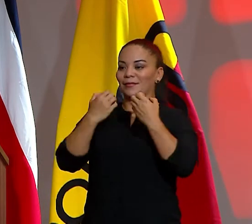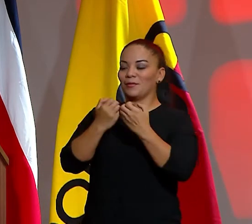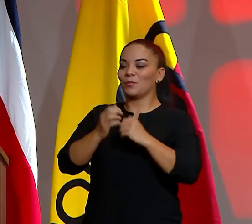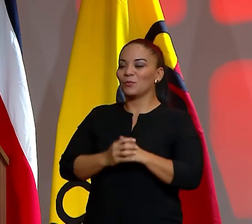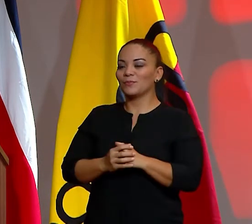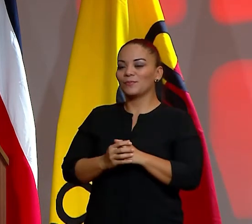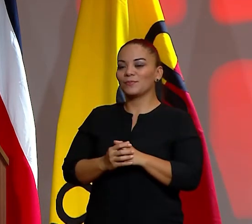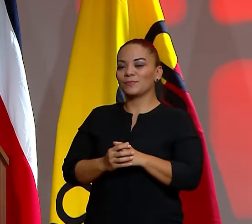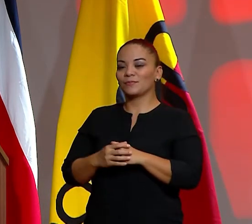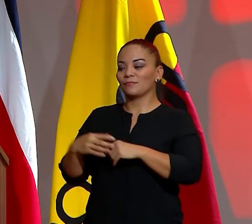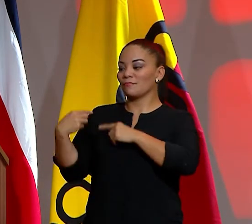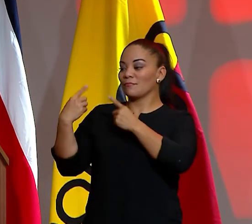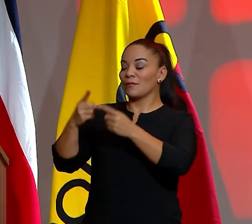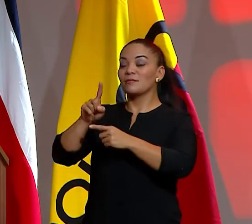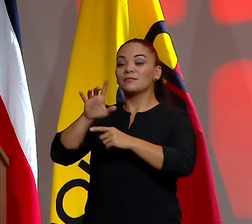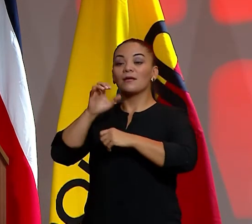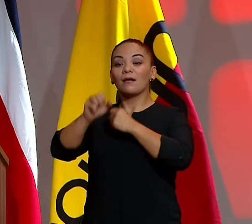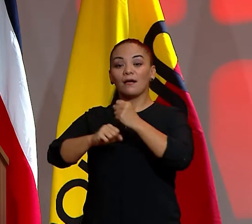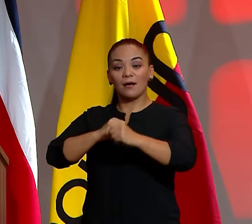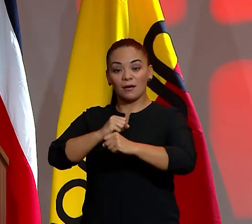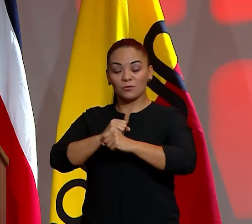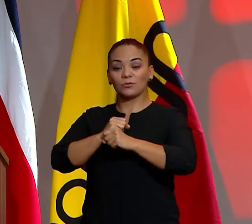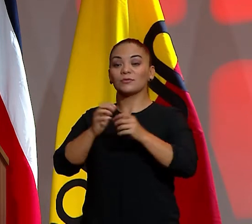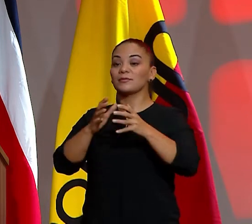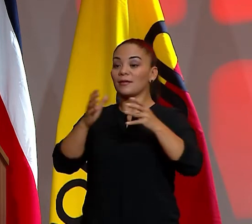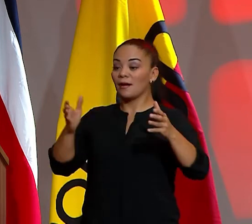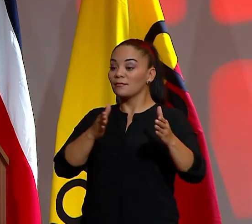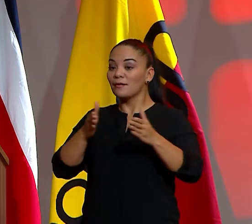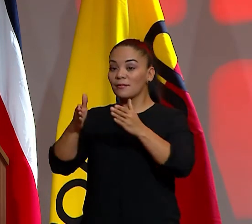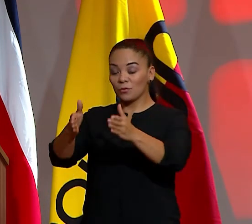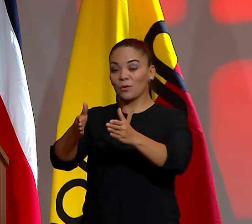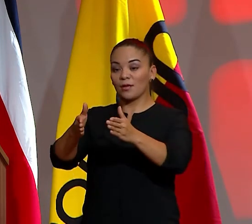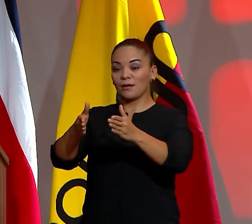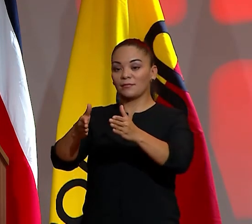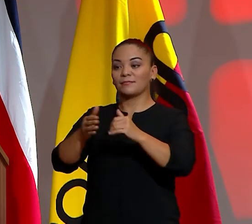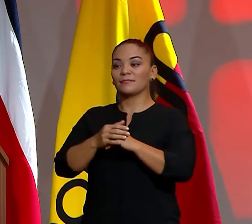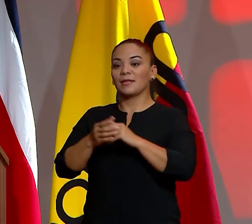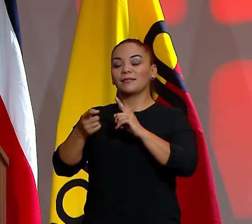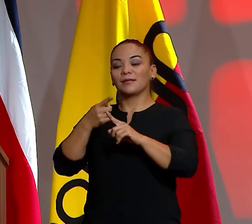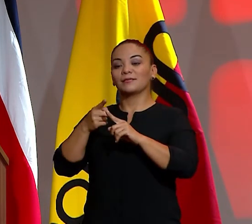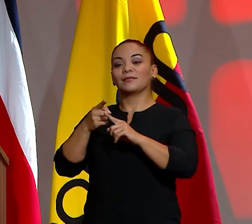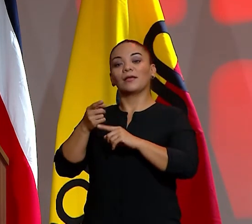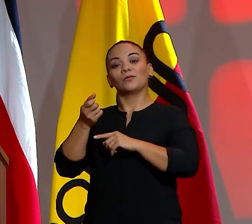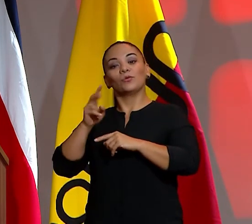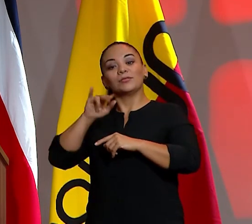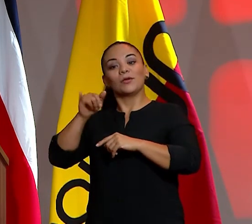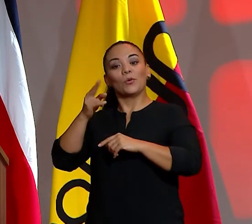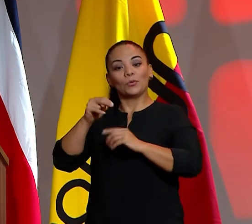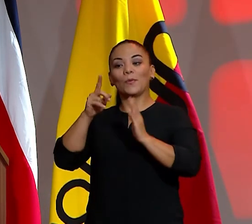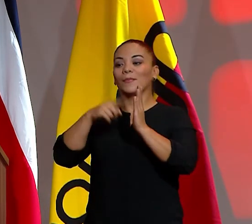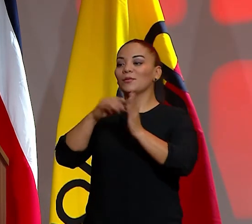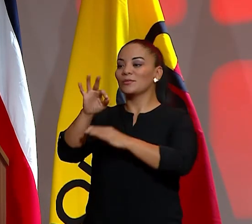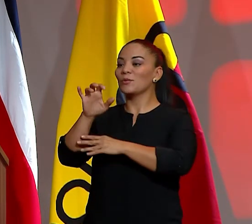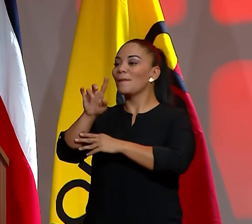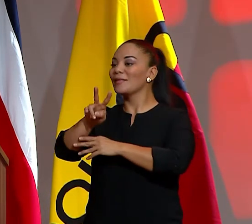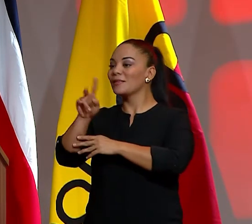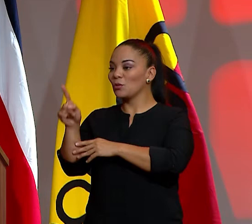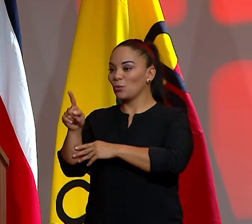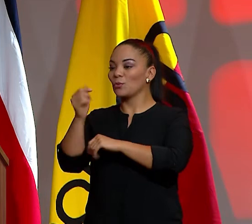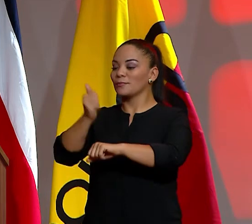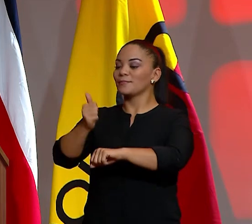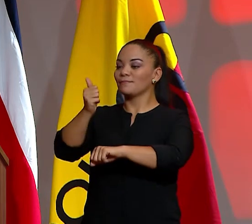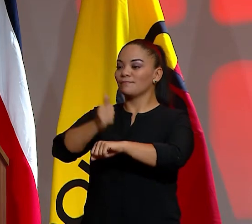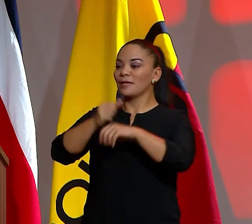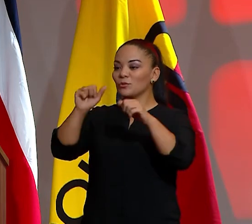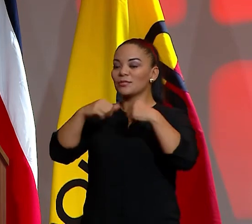A lo largo de 100 años de fructífera trayectoria, desde aquel histórico 12 de junio de 1921, cuando se constituye